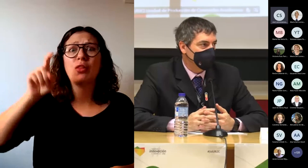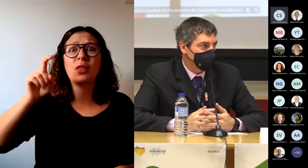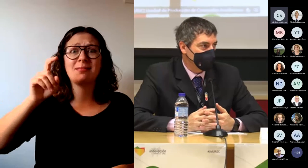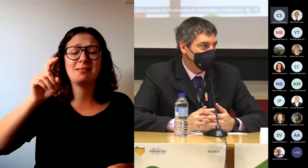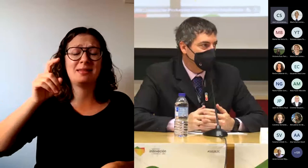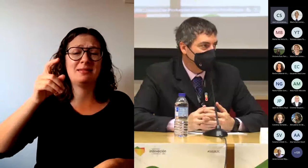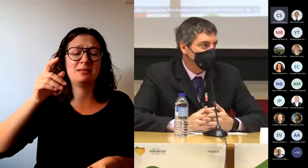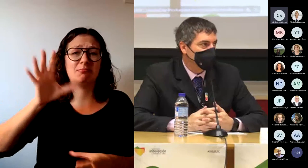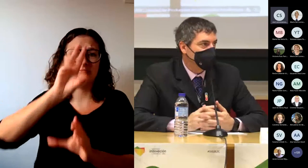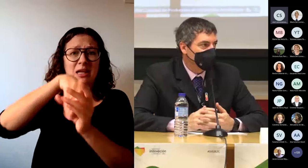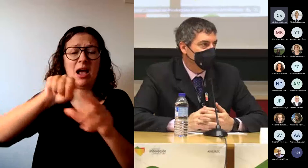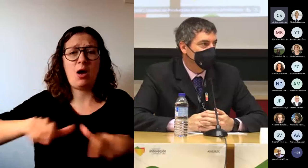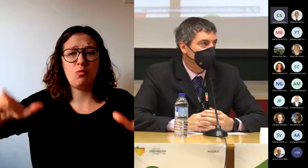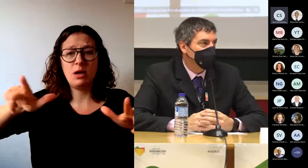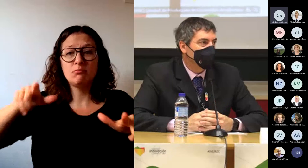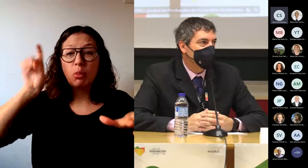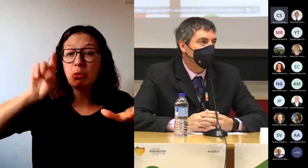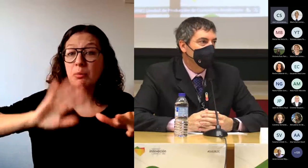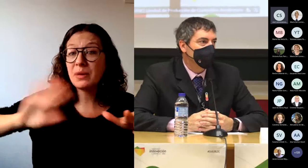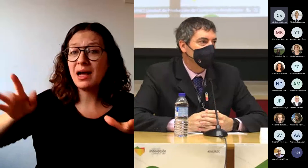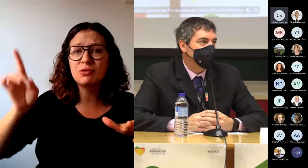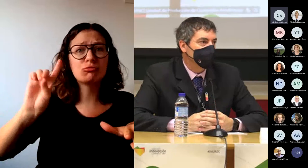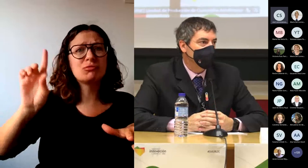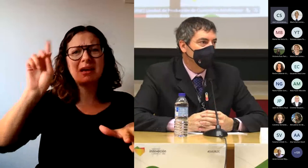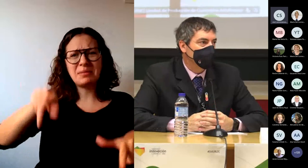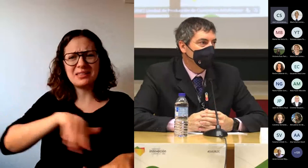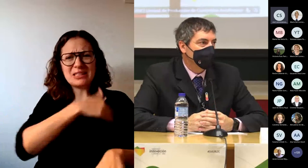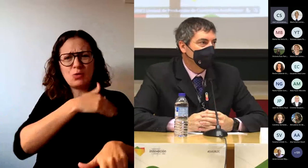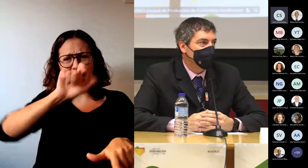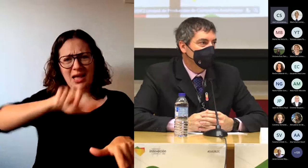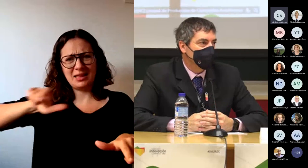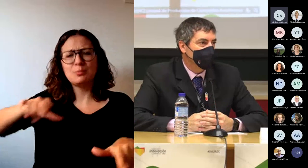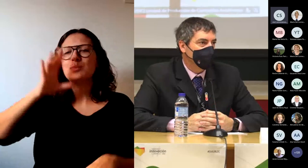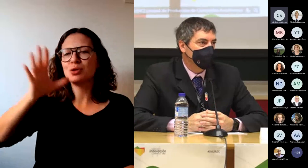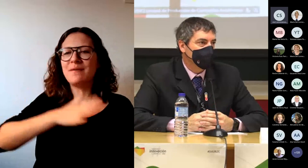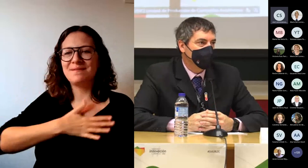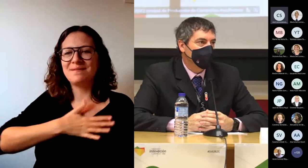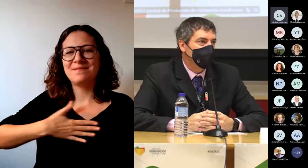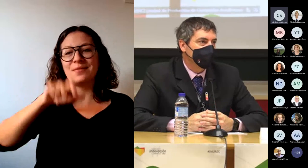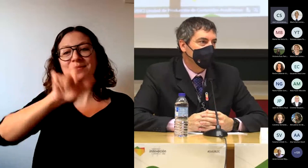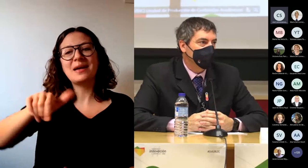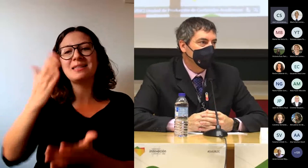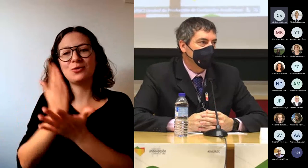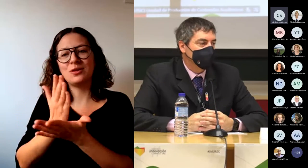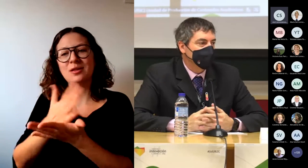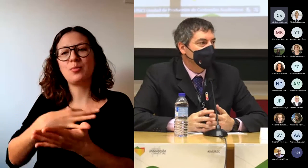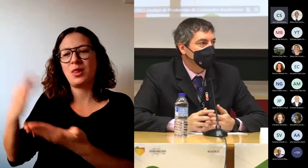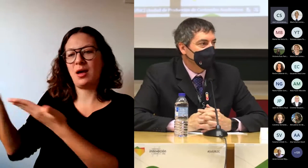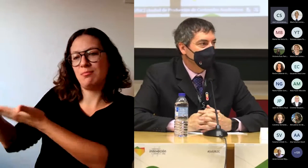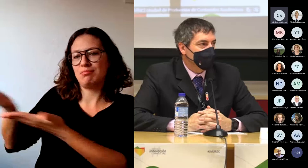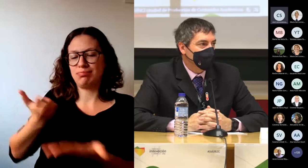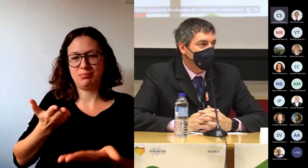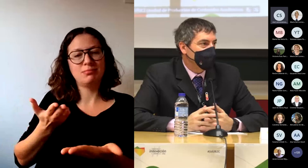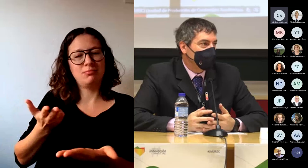estudiantes. Por eso hemos querido que también los estudiantes estuviesen en estas jornadas presentes. No quiero